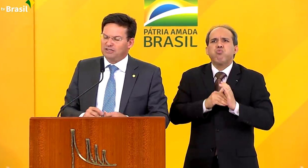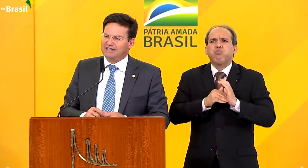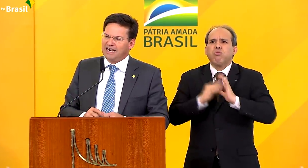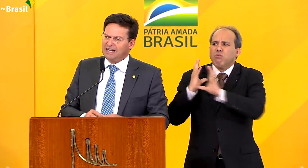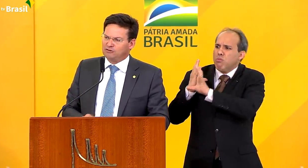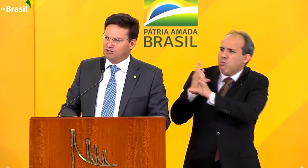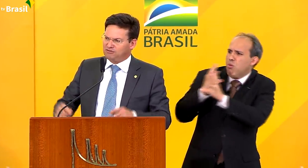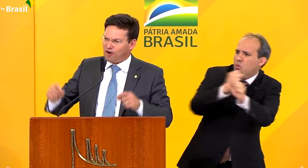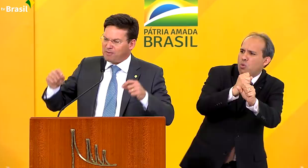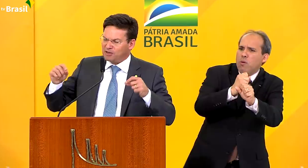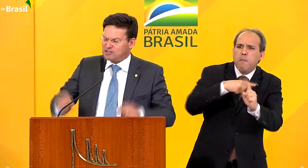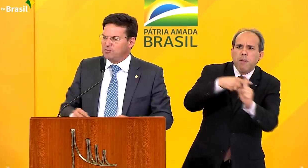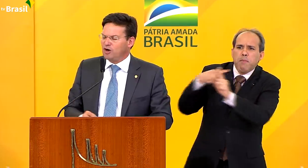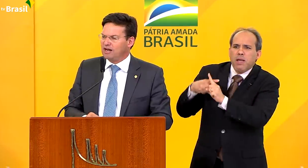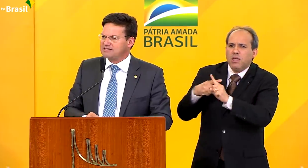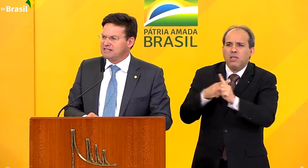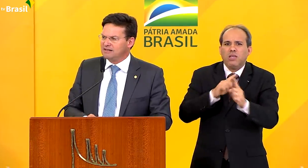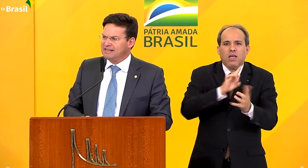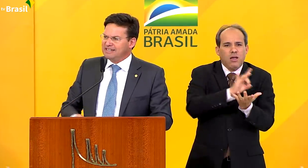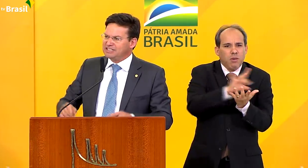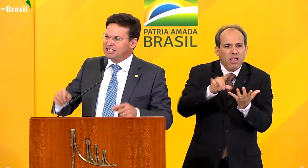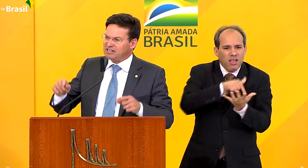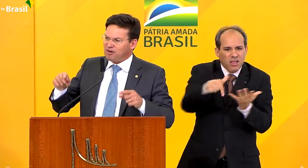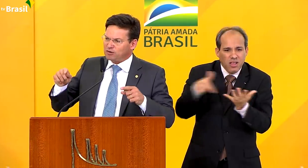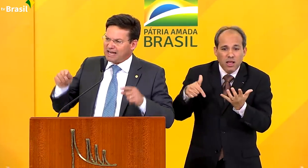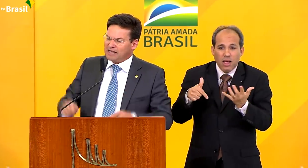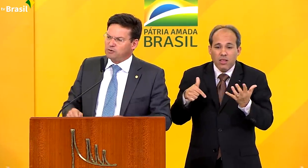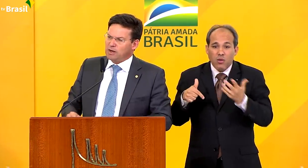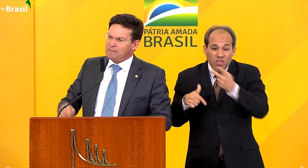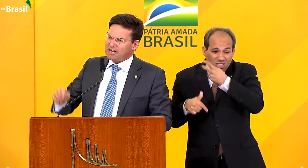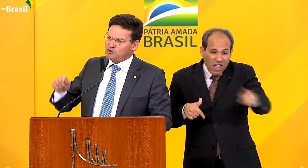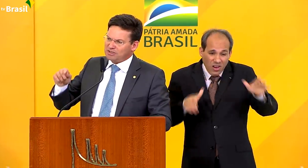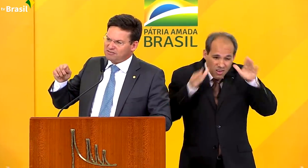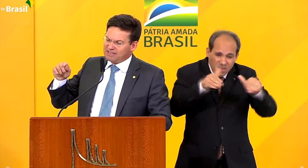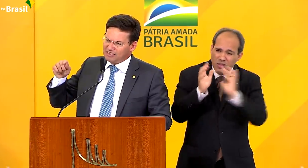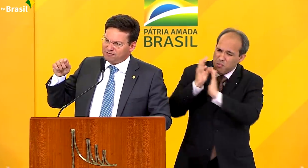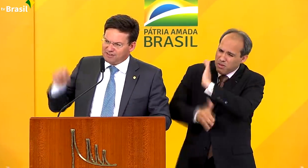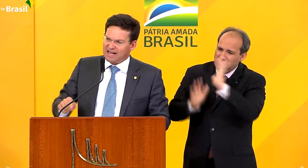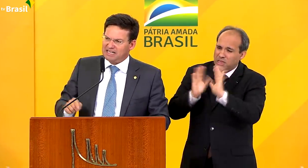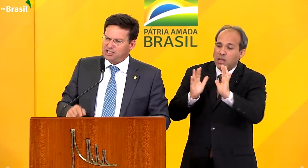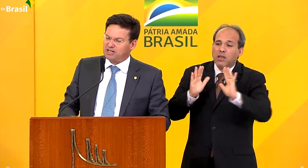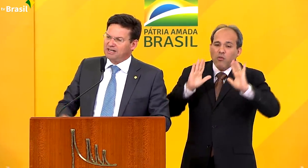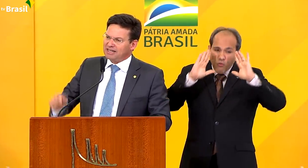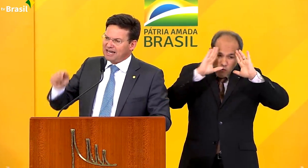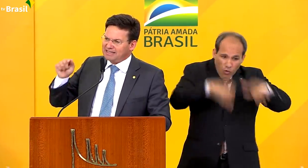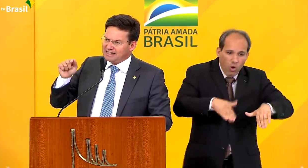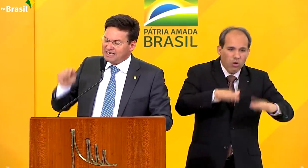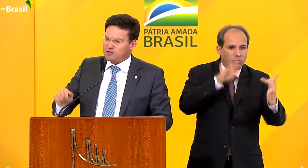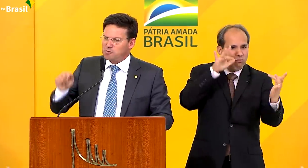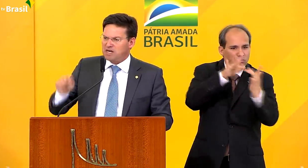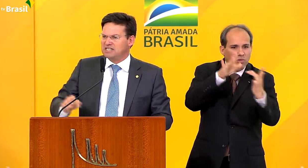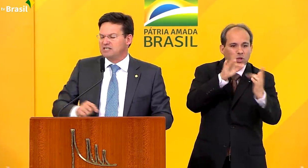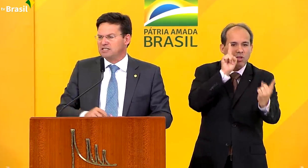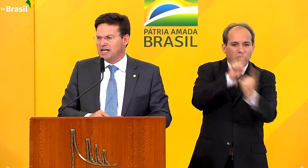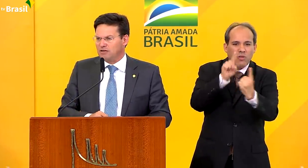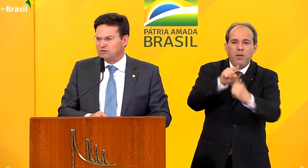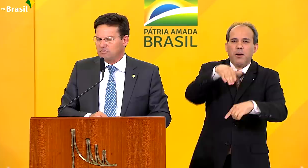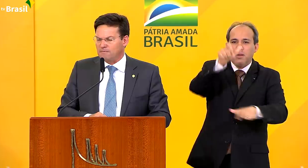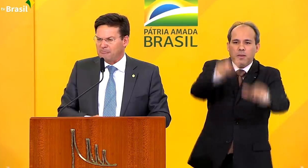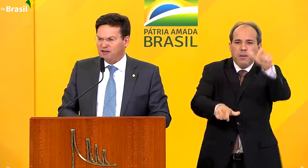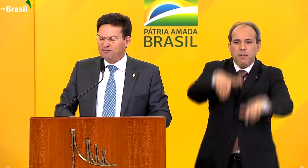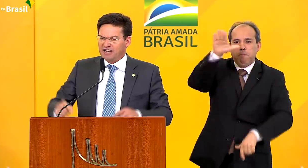somatório de talentos que formam a nossa burocracia esteja voltado para a sua atividade finalística, que é atender aos mais